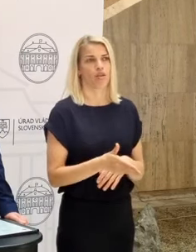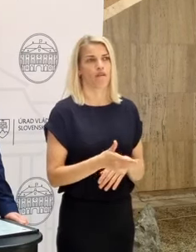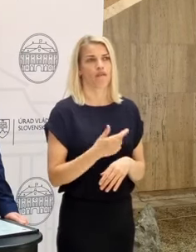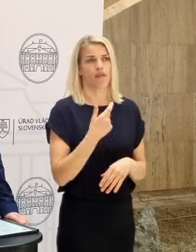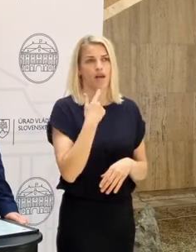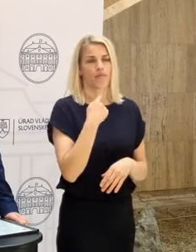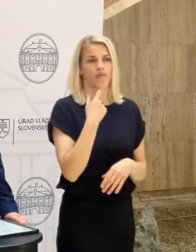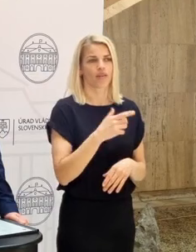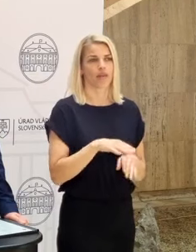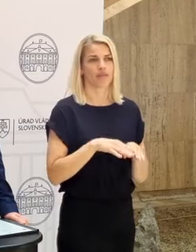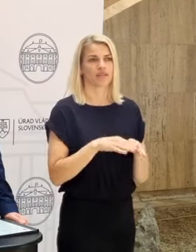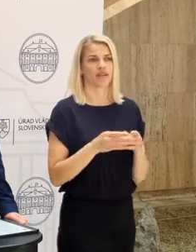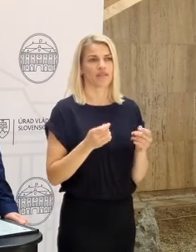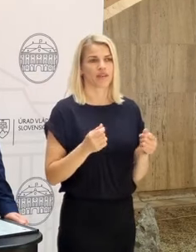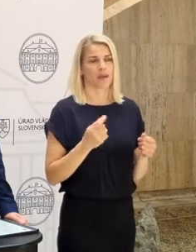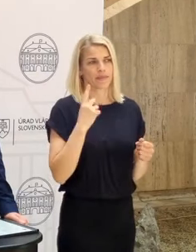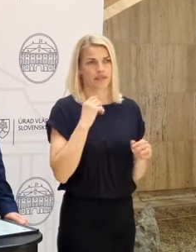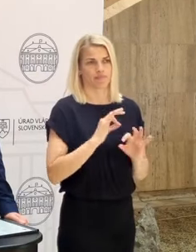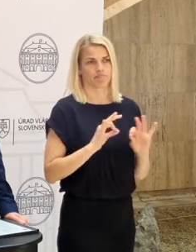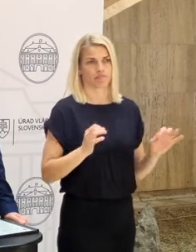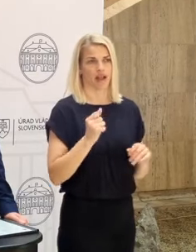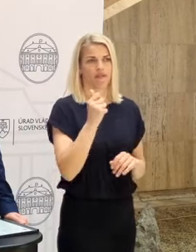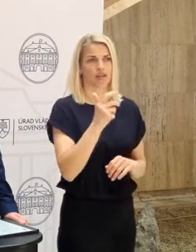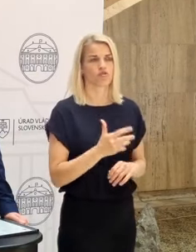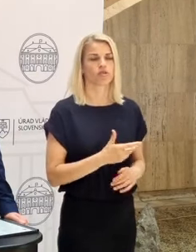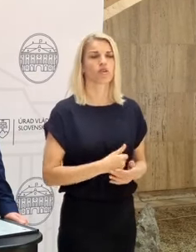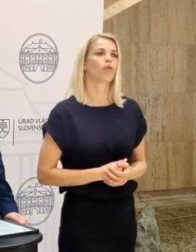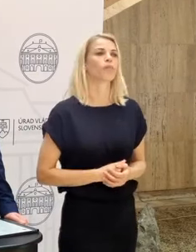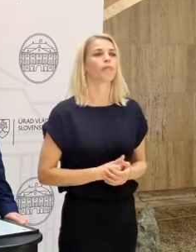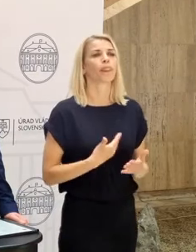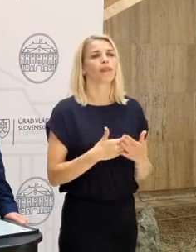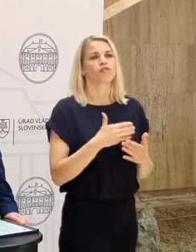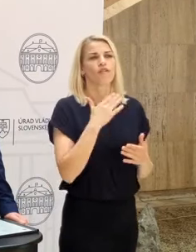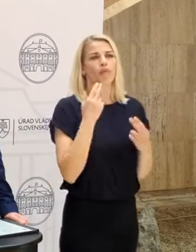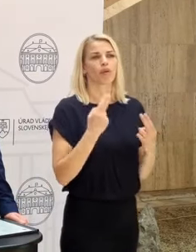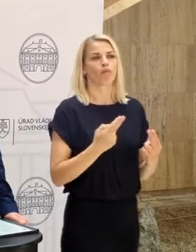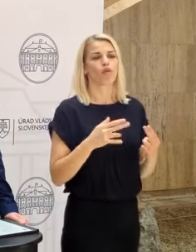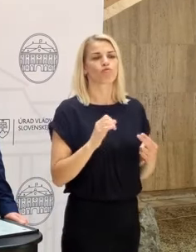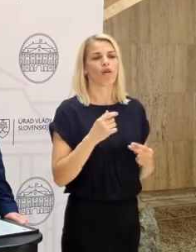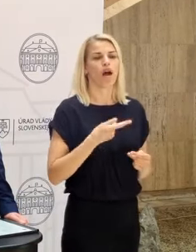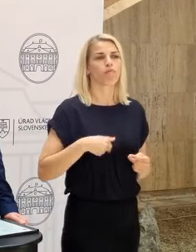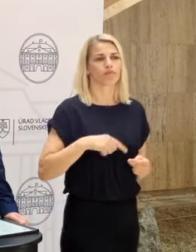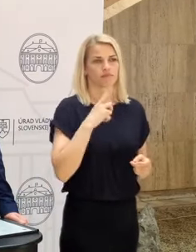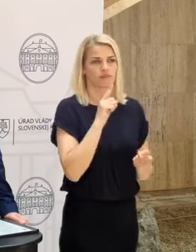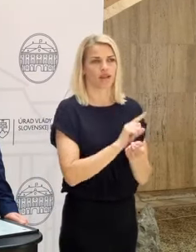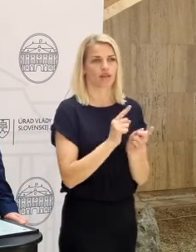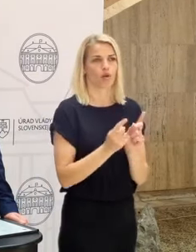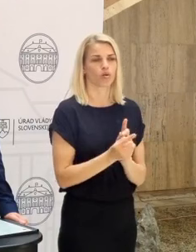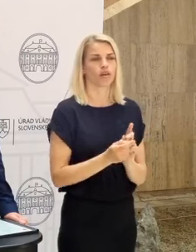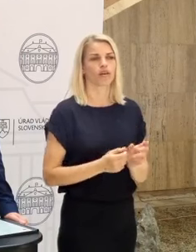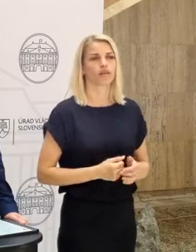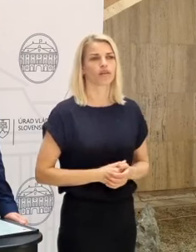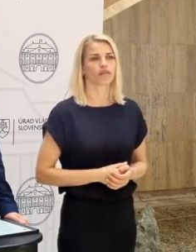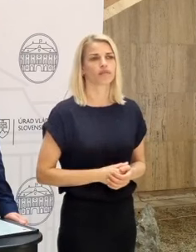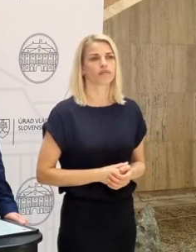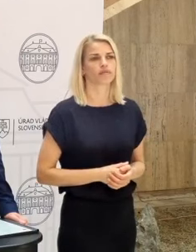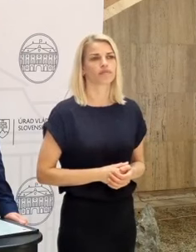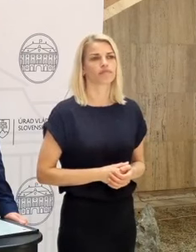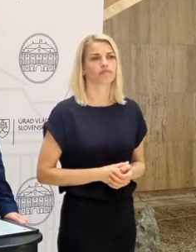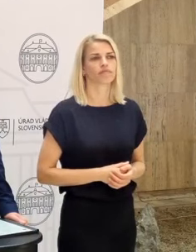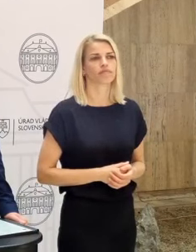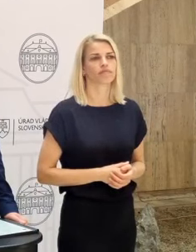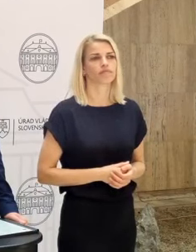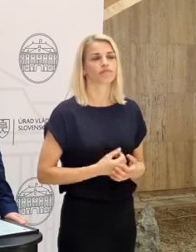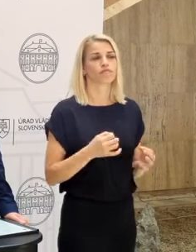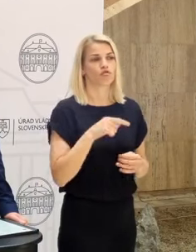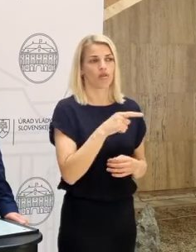minister financie, predpokladám, že toto číslo je správne. Takže určite je veľmi dôležité, aby sme sa dohodli na tom, že